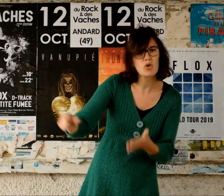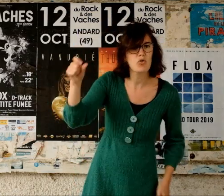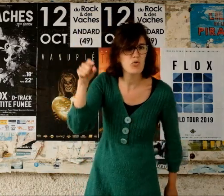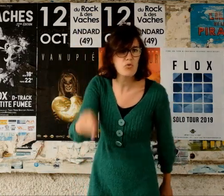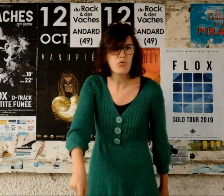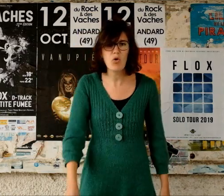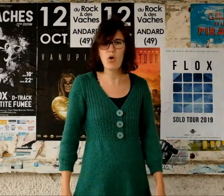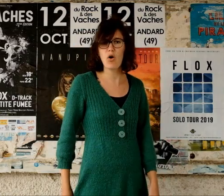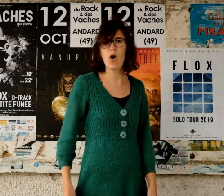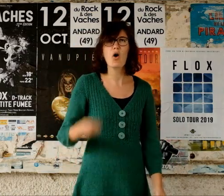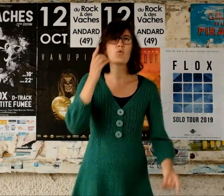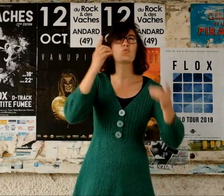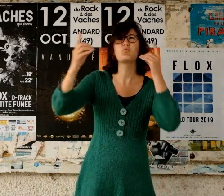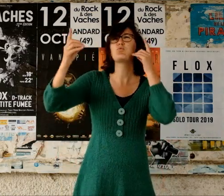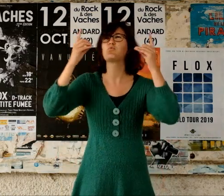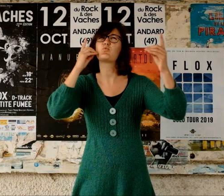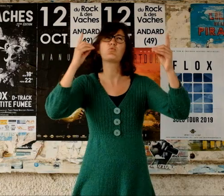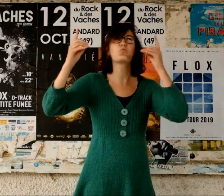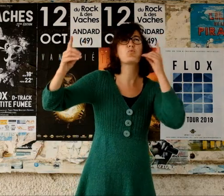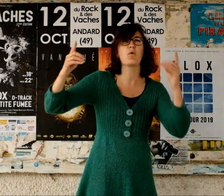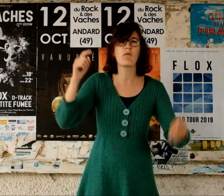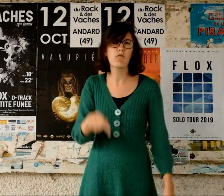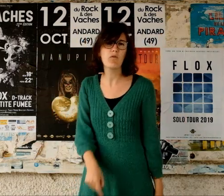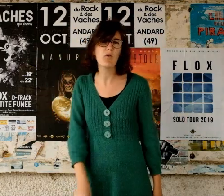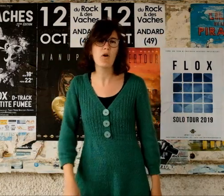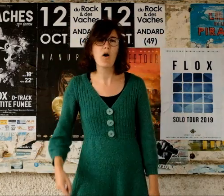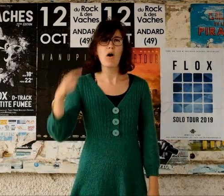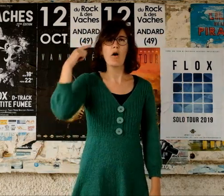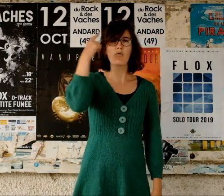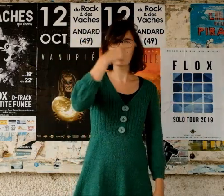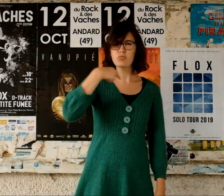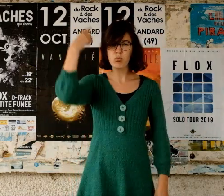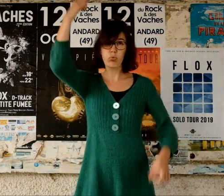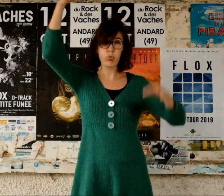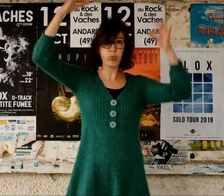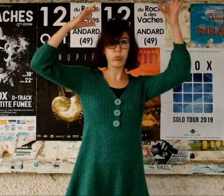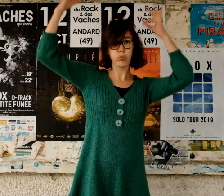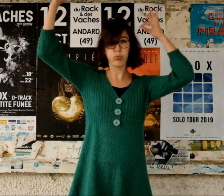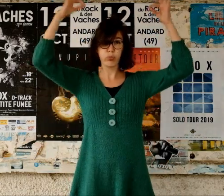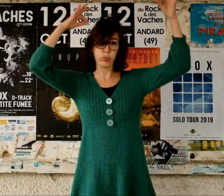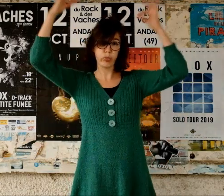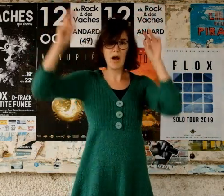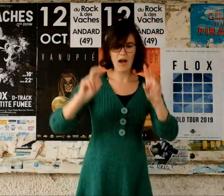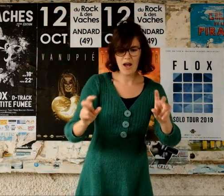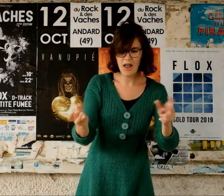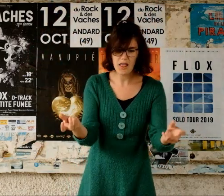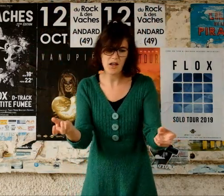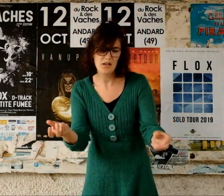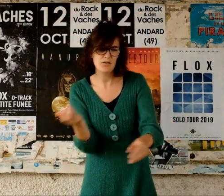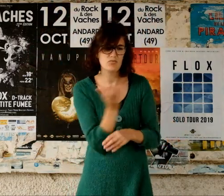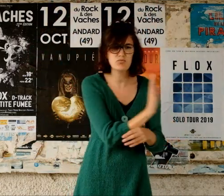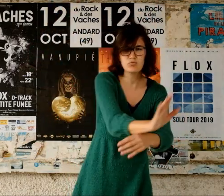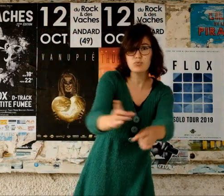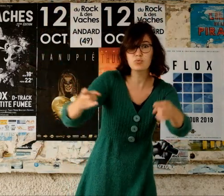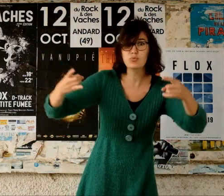ses petits sous Faut du réseau pour tes enfants Faut ressembler à des guignols Faut passer à la télé